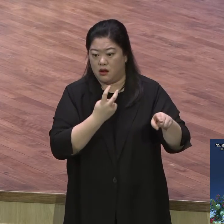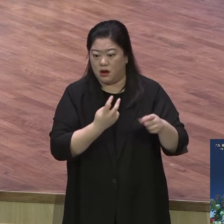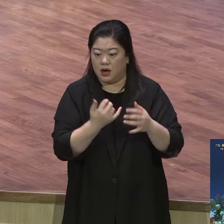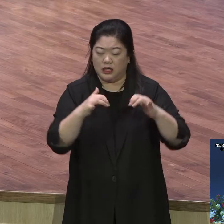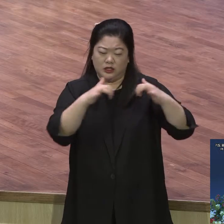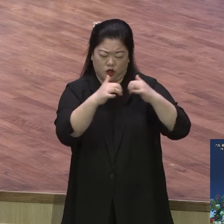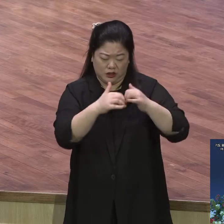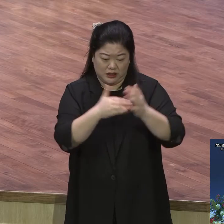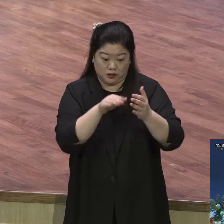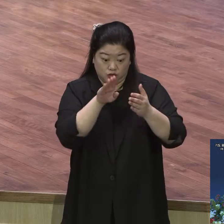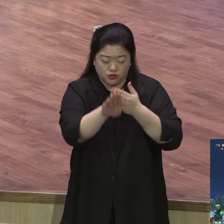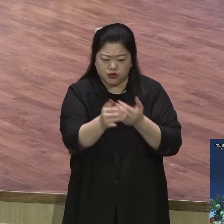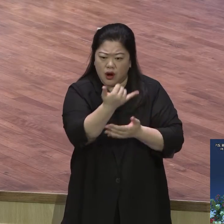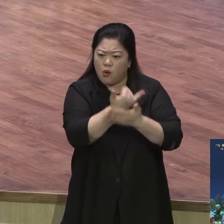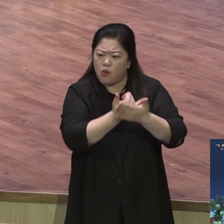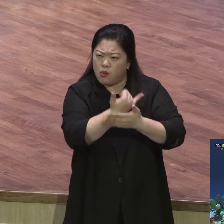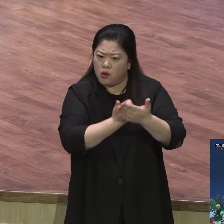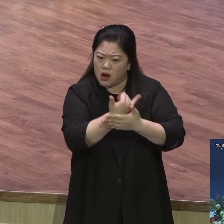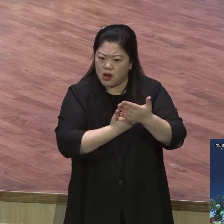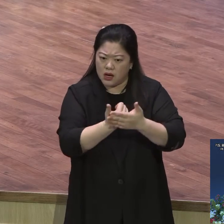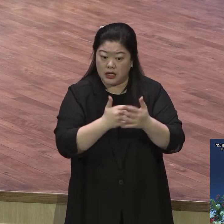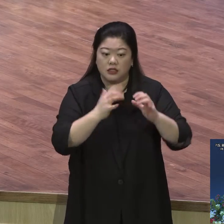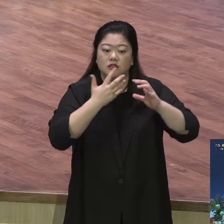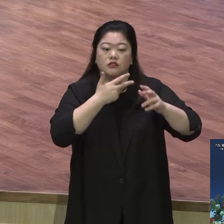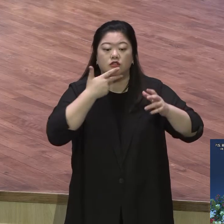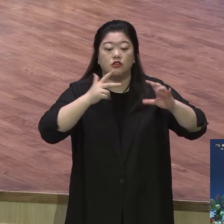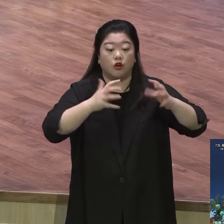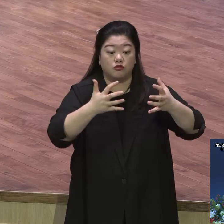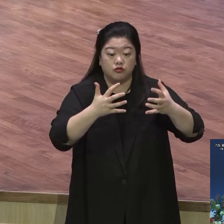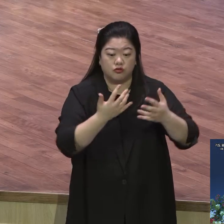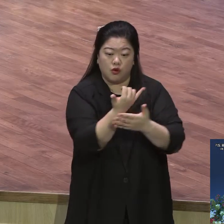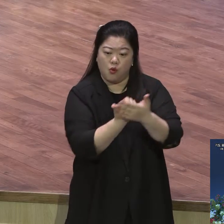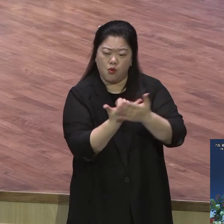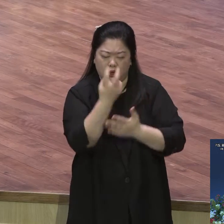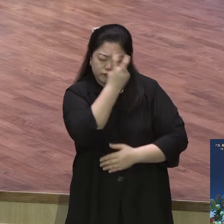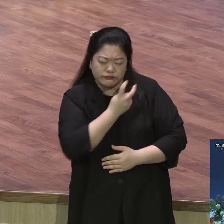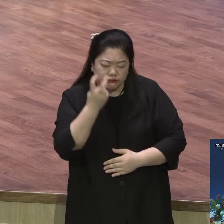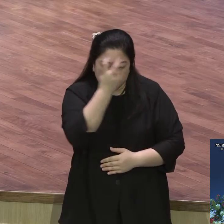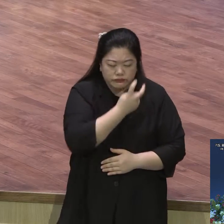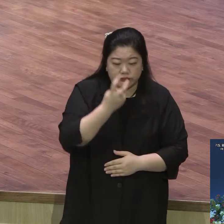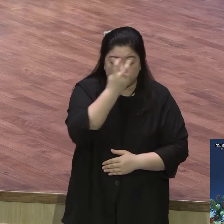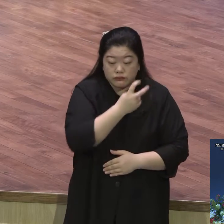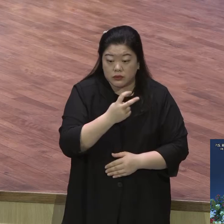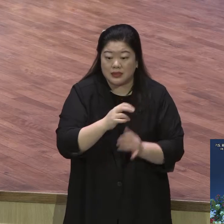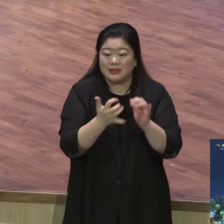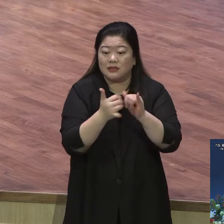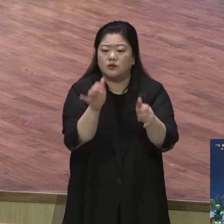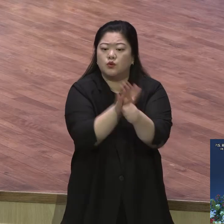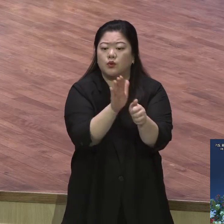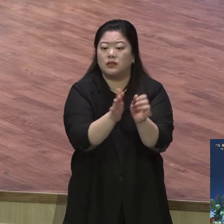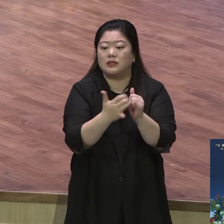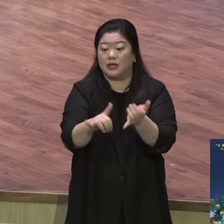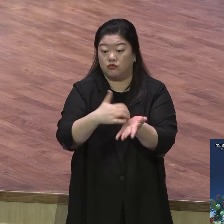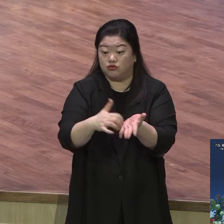모아가지고 시작했는데 만 명 정도 고아들을 고아들을 그렇게 잘 그렇게